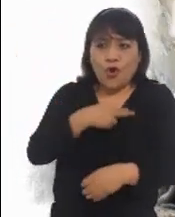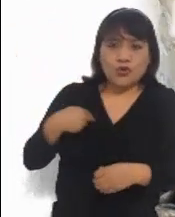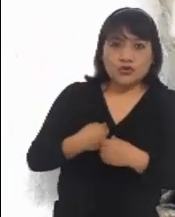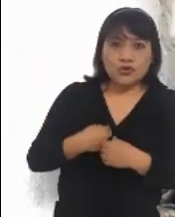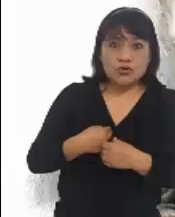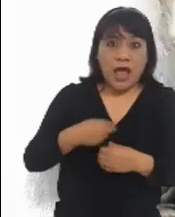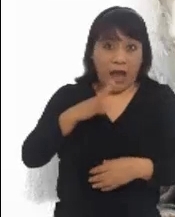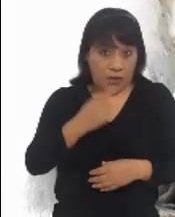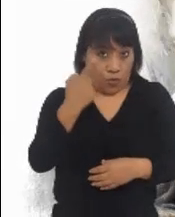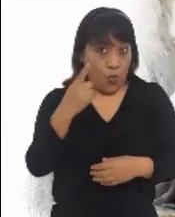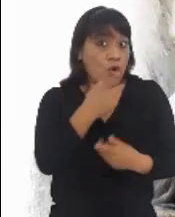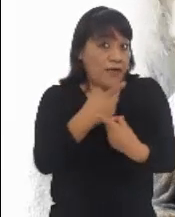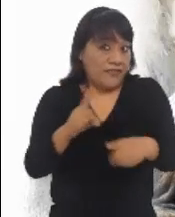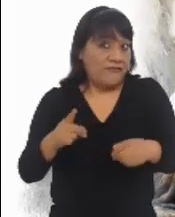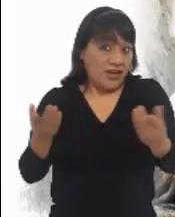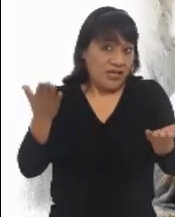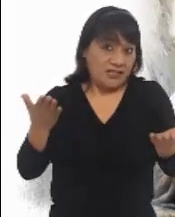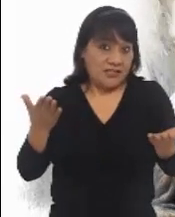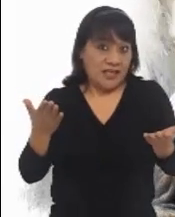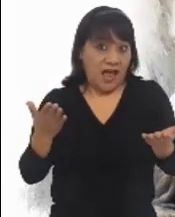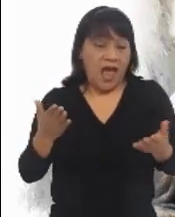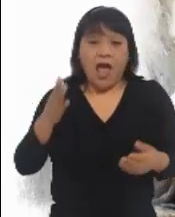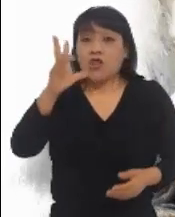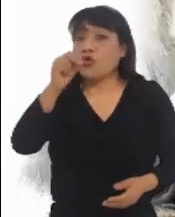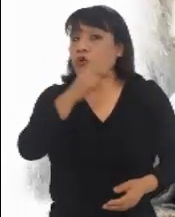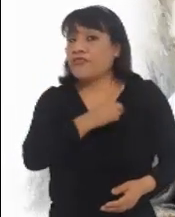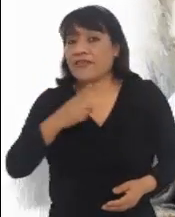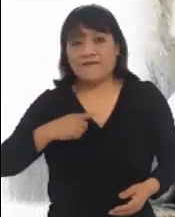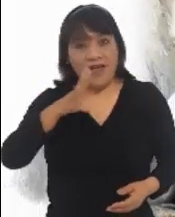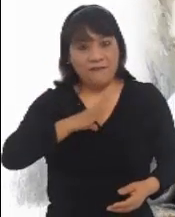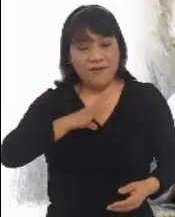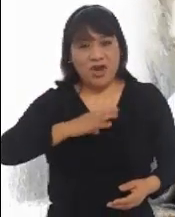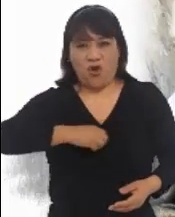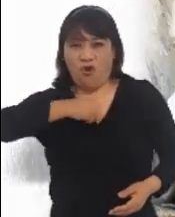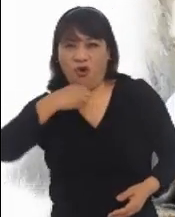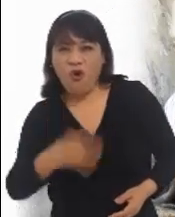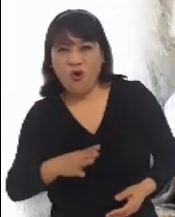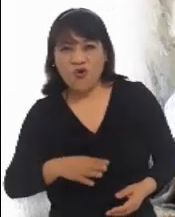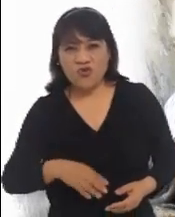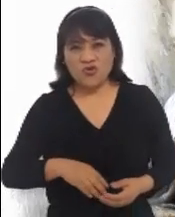Pero la diferencia no debe hacer odios ni enemistades.